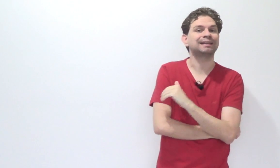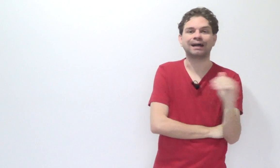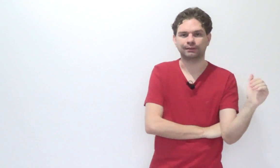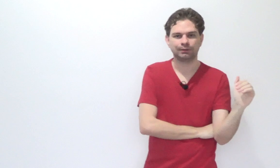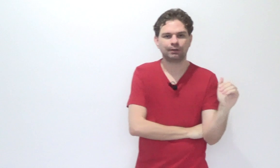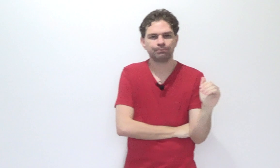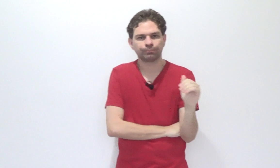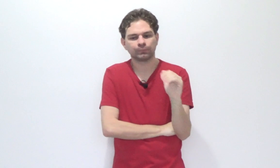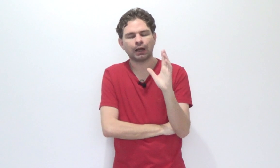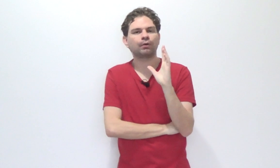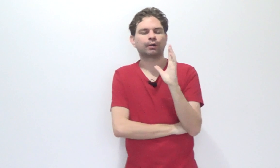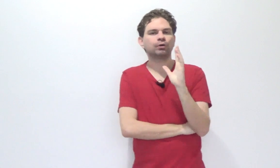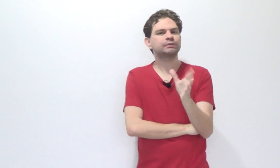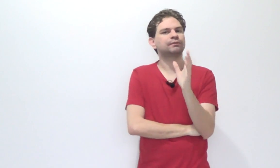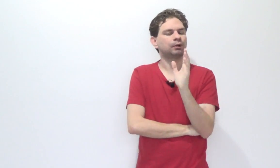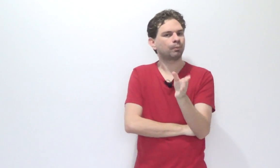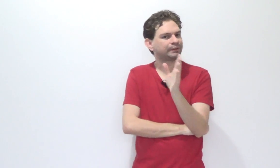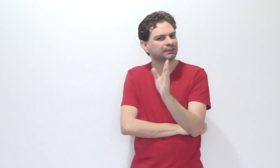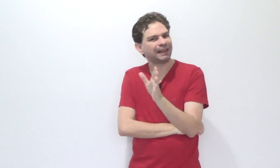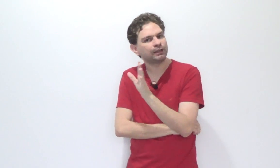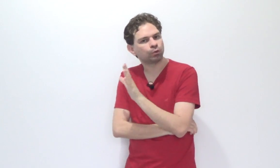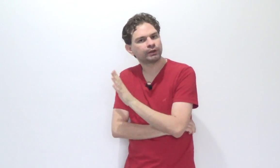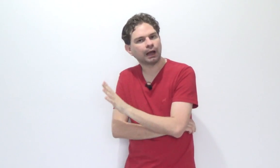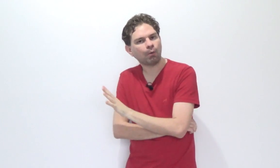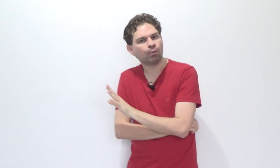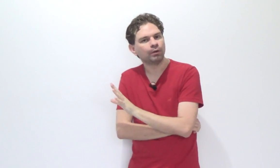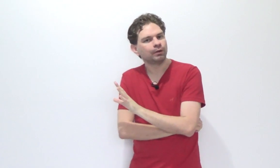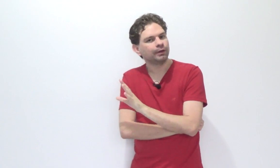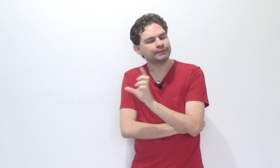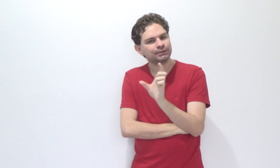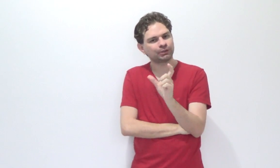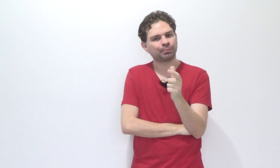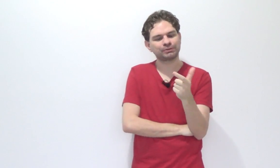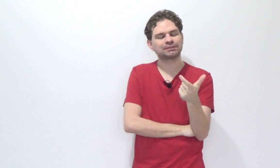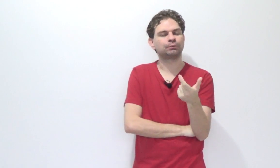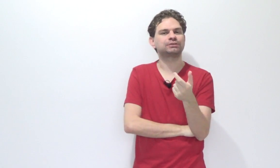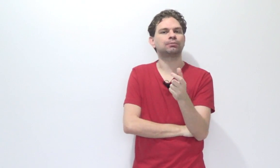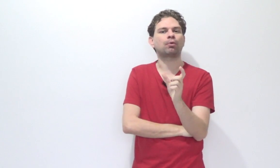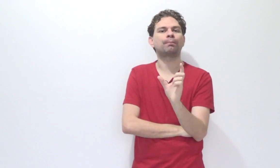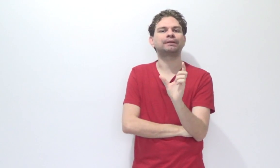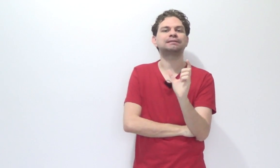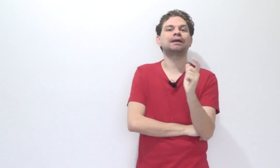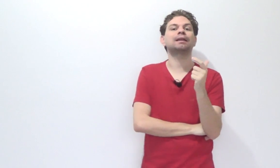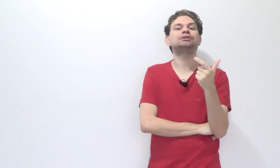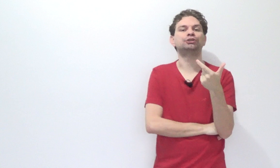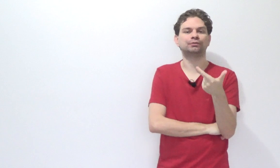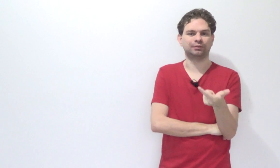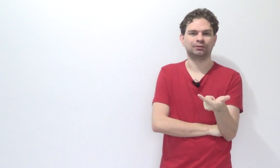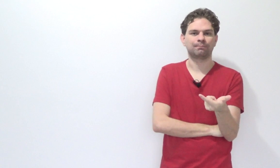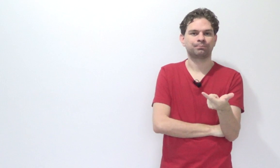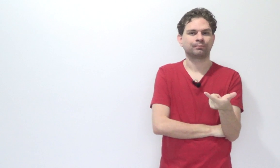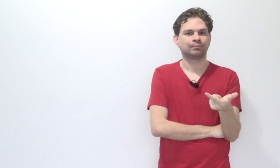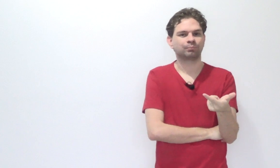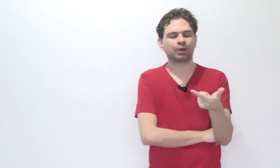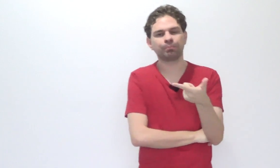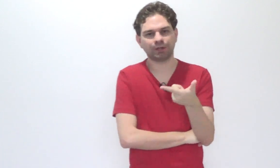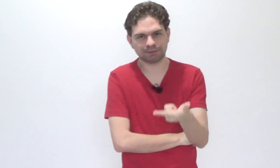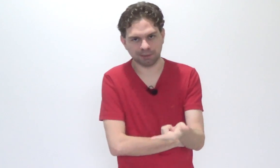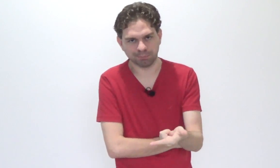nada. Agora, quando você fala em competência territorial, existe a posição de ser uma competência relativa. Porque, por exemplo,